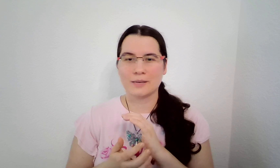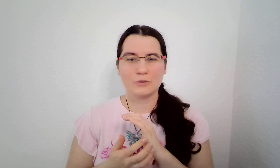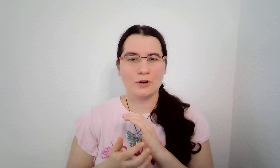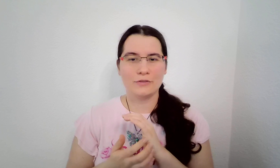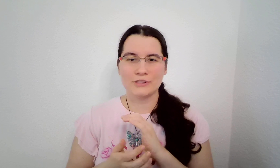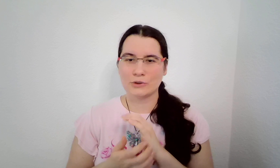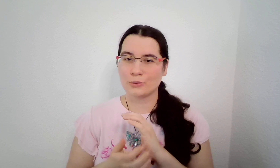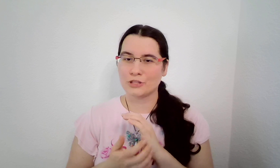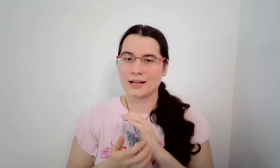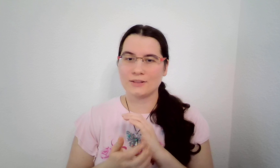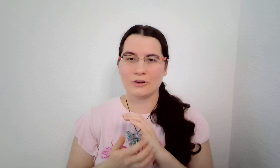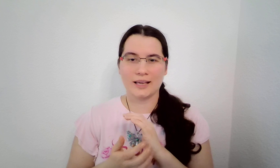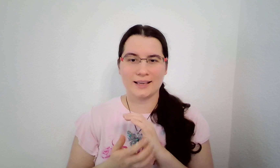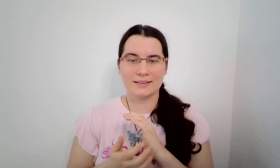jsem toho vyzkoušela tolik.